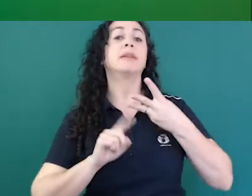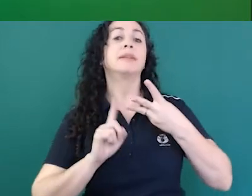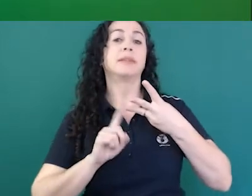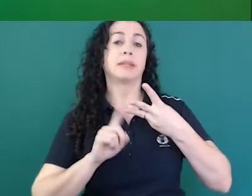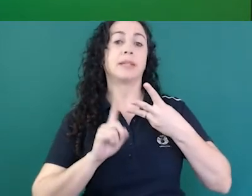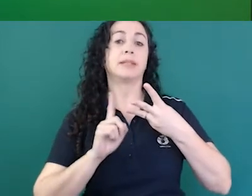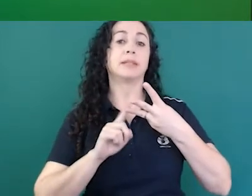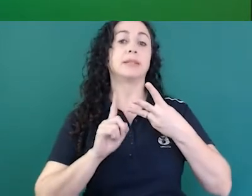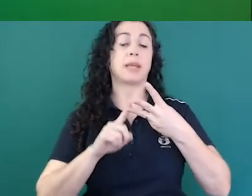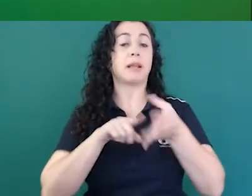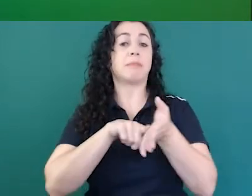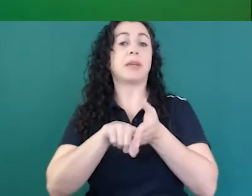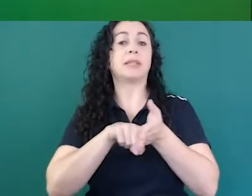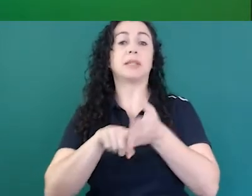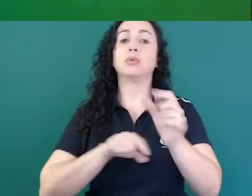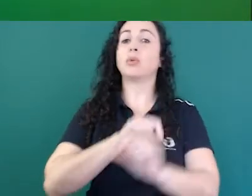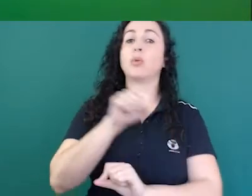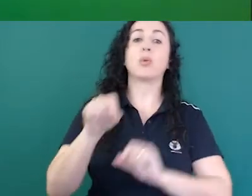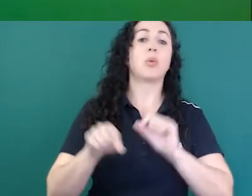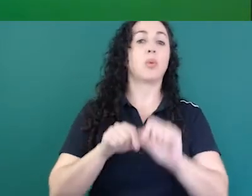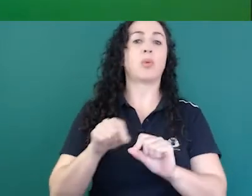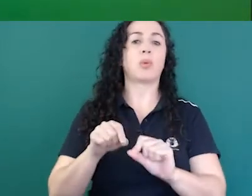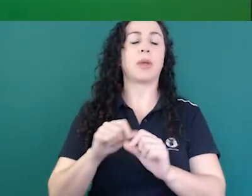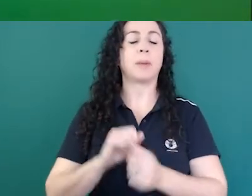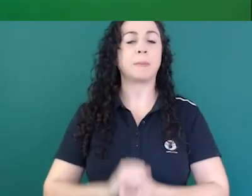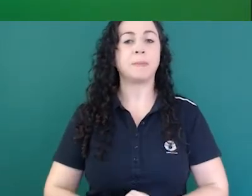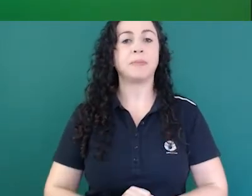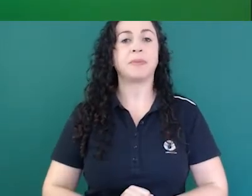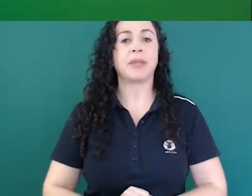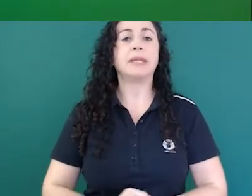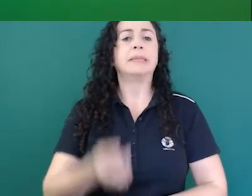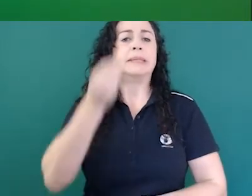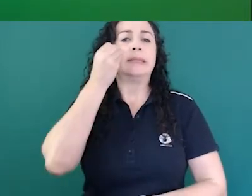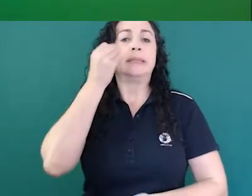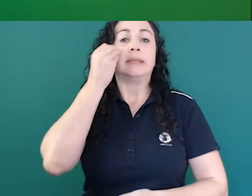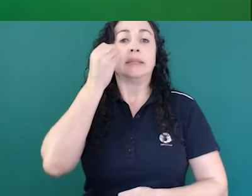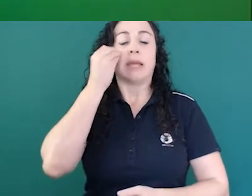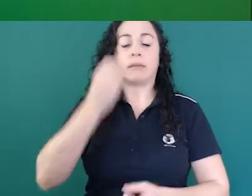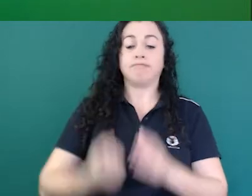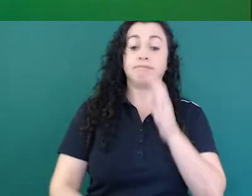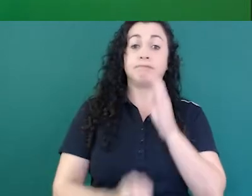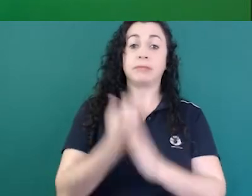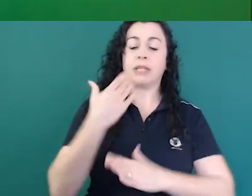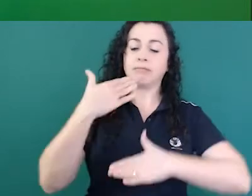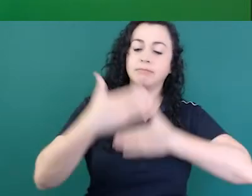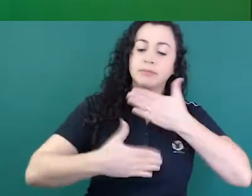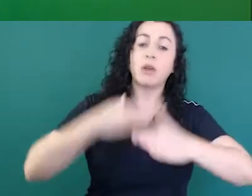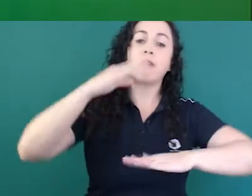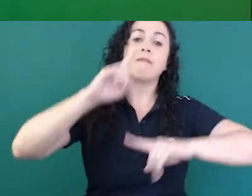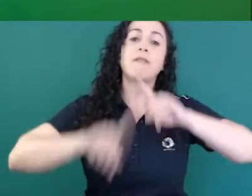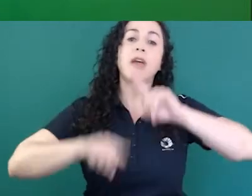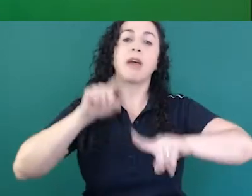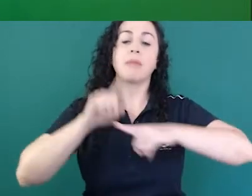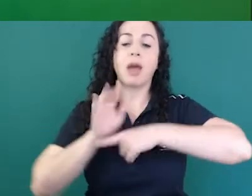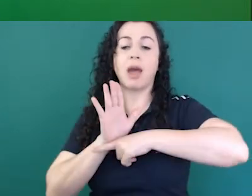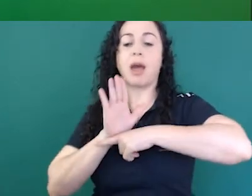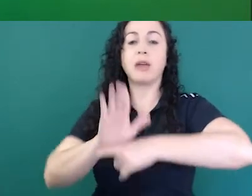terceiro, a linha de pesquisa, né, nós buscamos desenvolver uma ferramenta de auxílio à escrita de